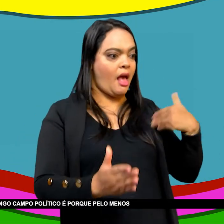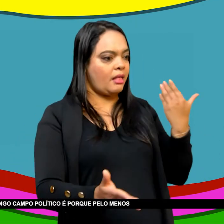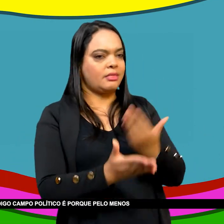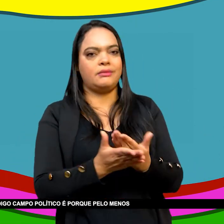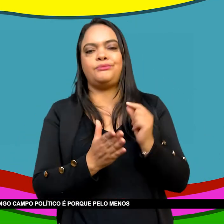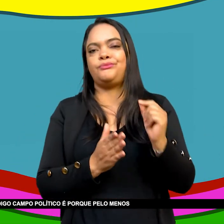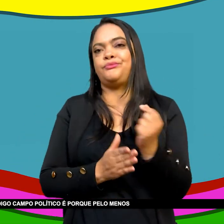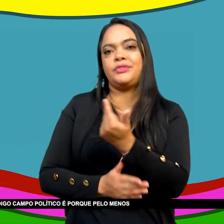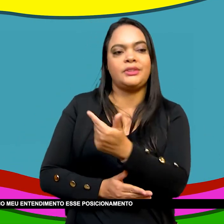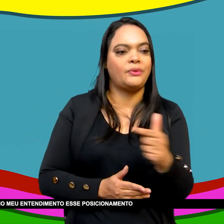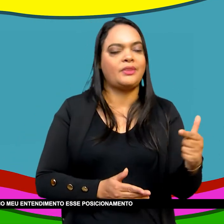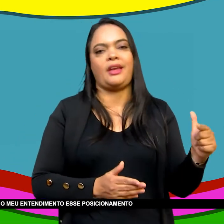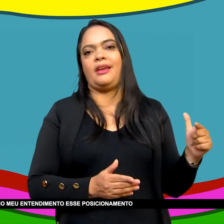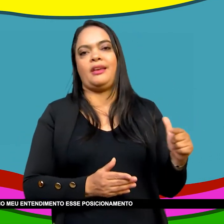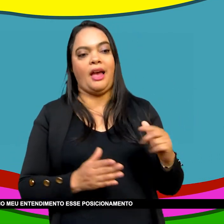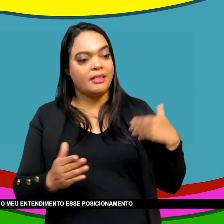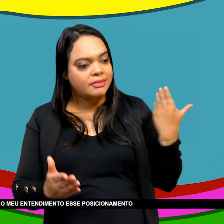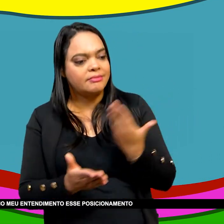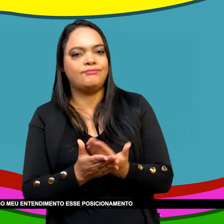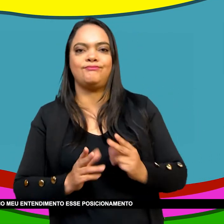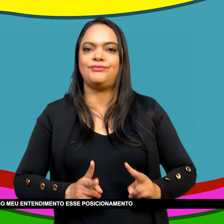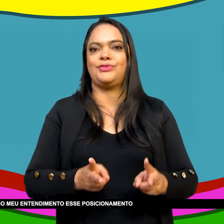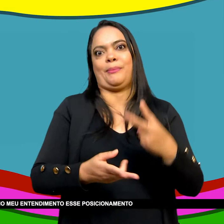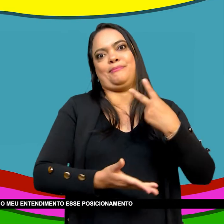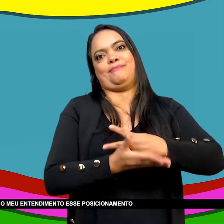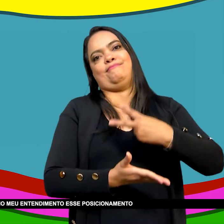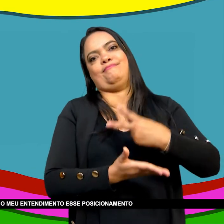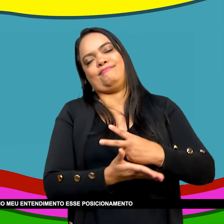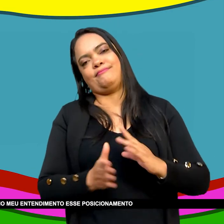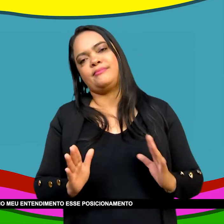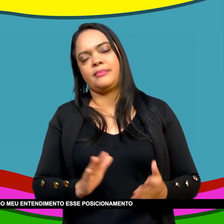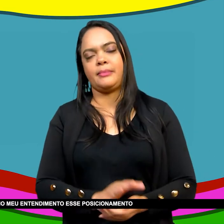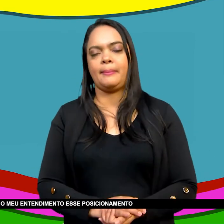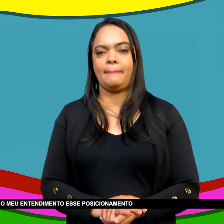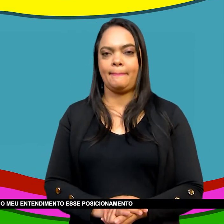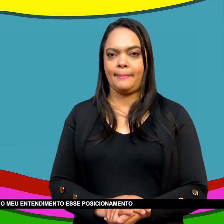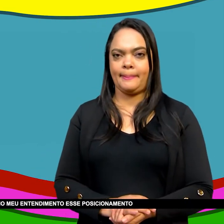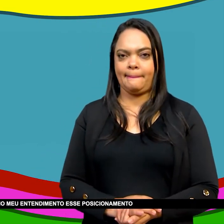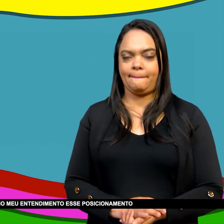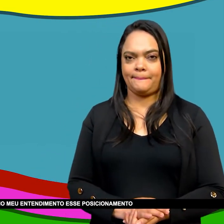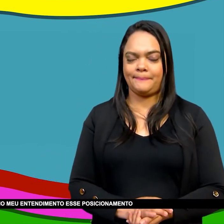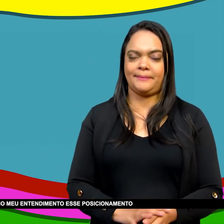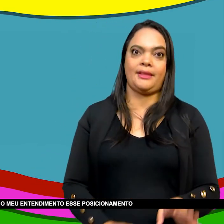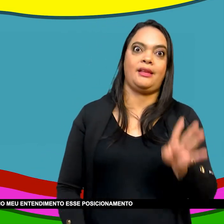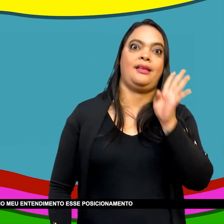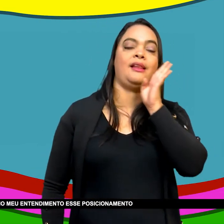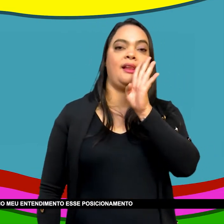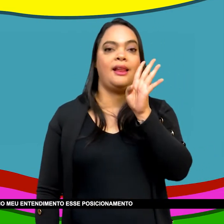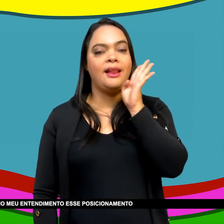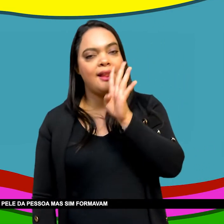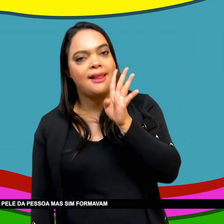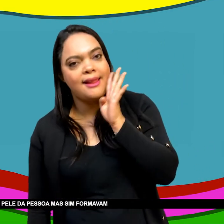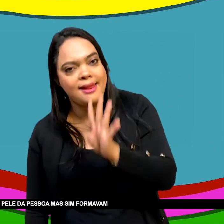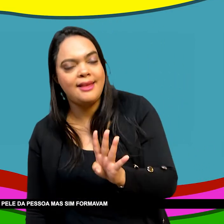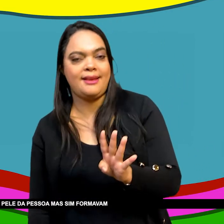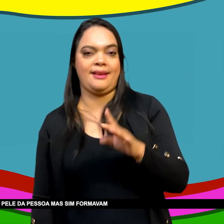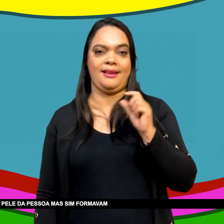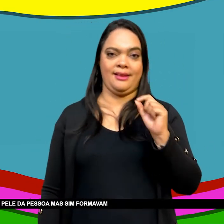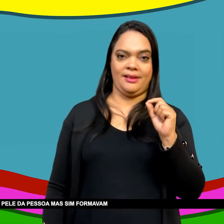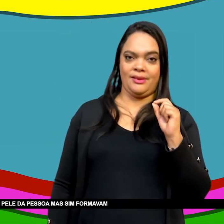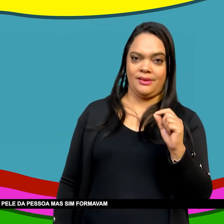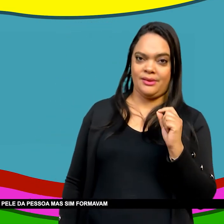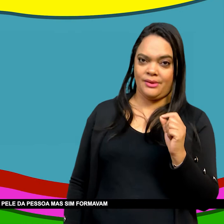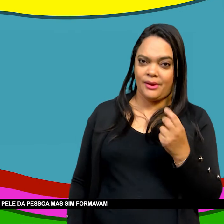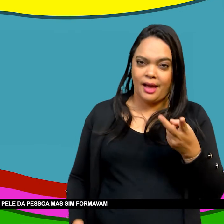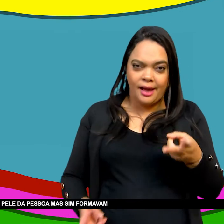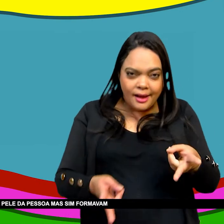É porque Pelo menos Pelo meu entendimento Nem todo mundo Pensa assim Mas no meu entendimento Esse posicionamento Social político